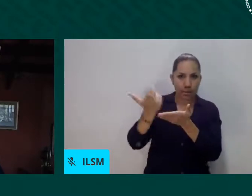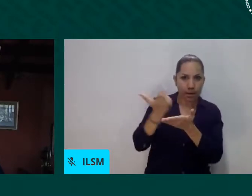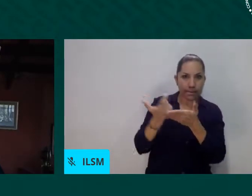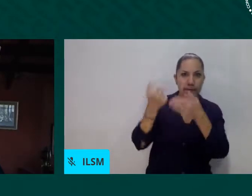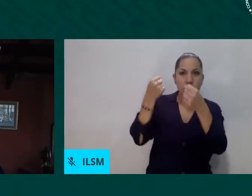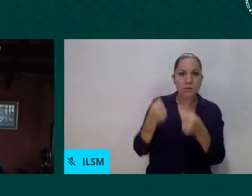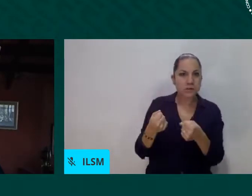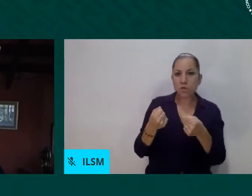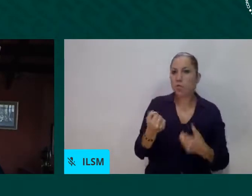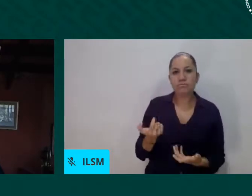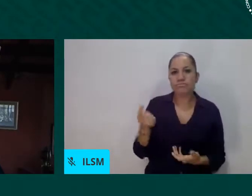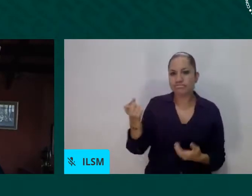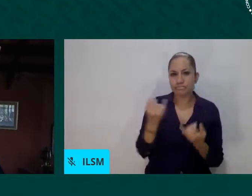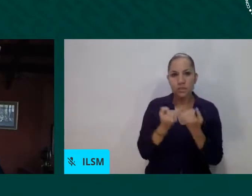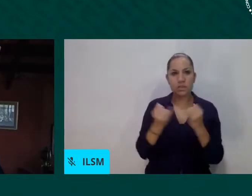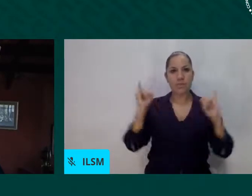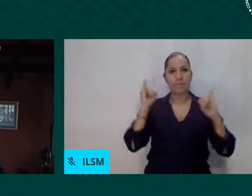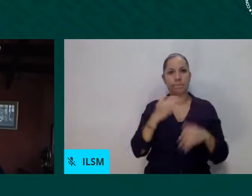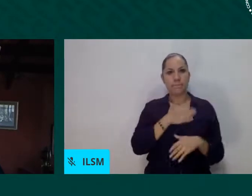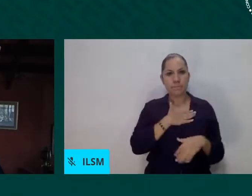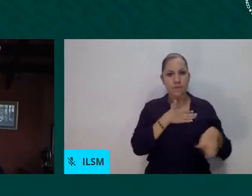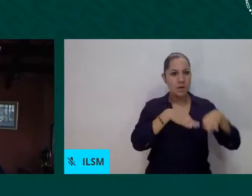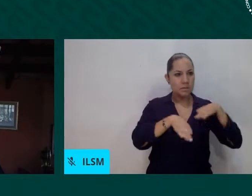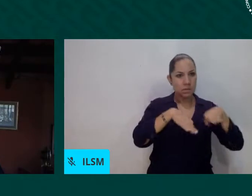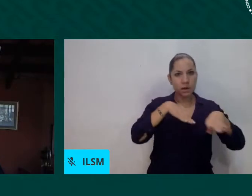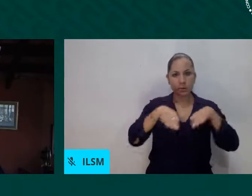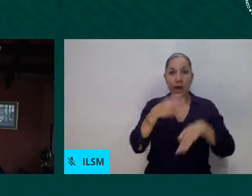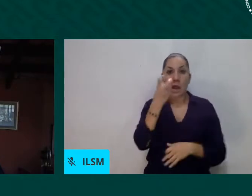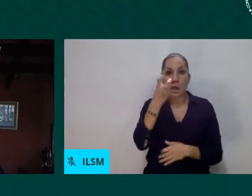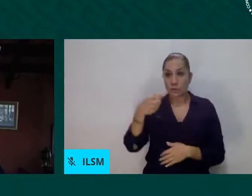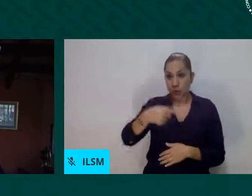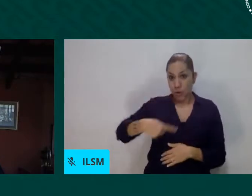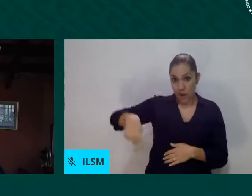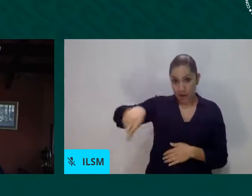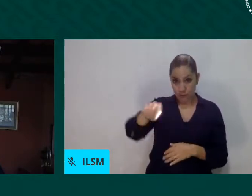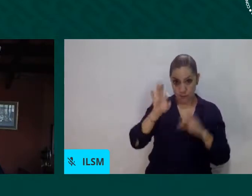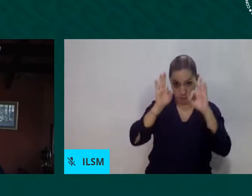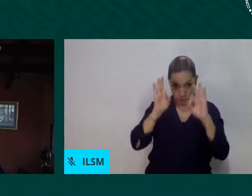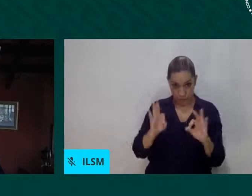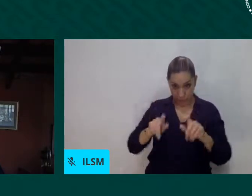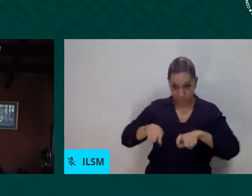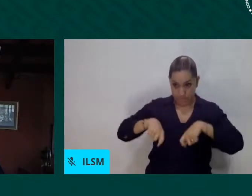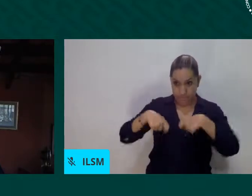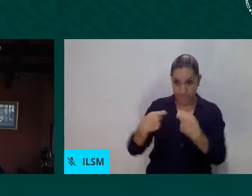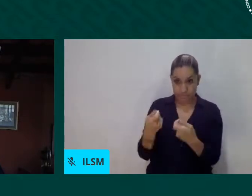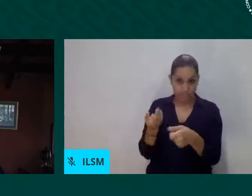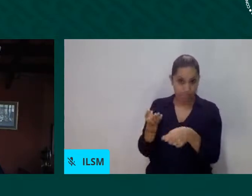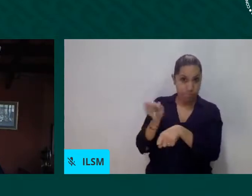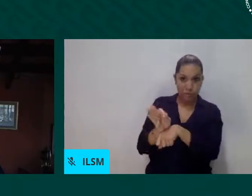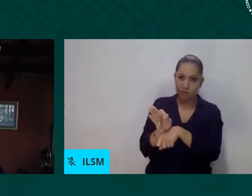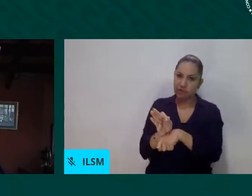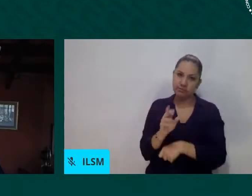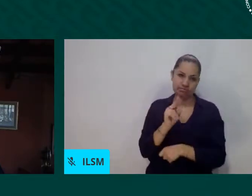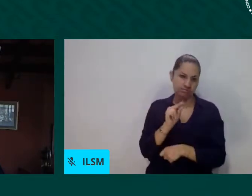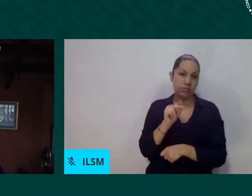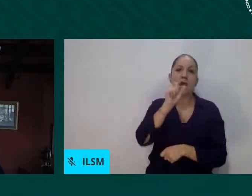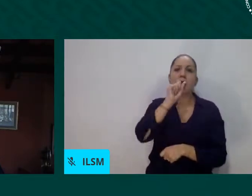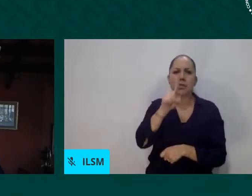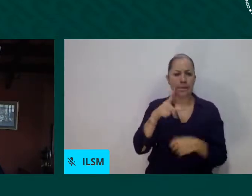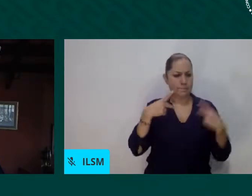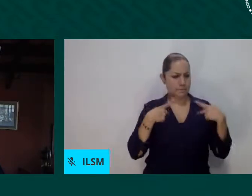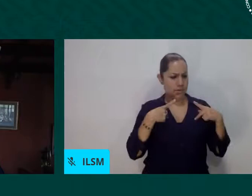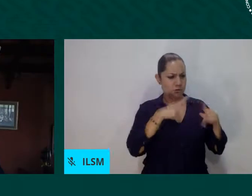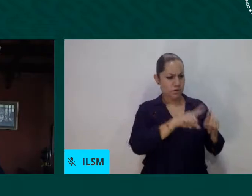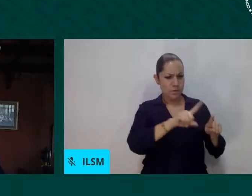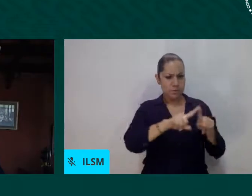sus ingresos en general son mucho menores a los de cualquier nativo, y lamentablemente en el